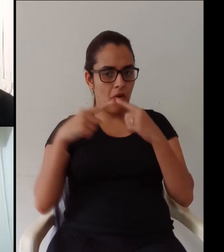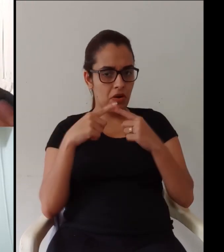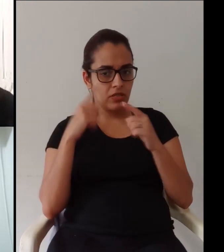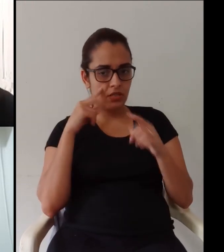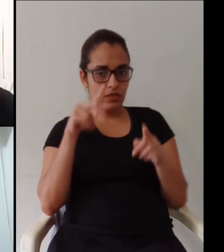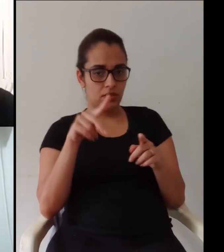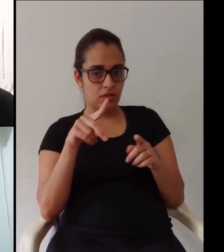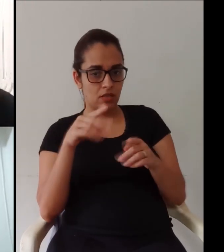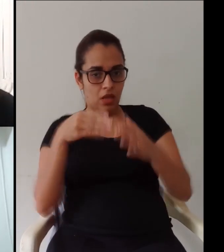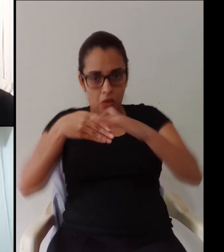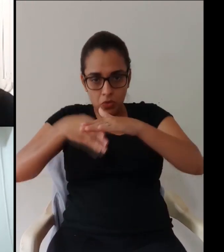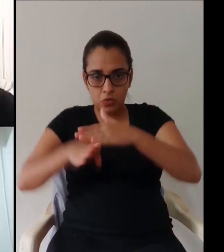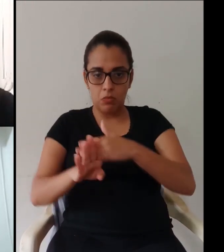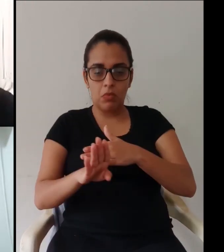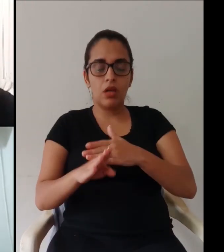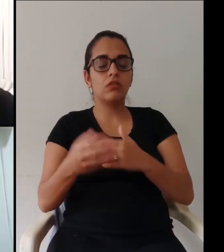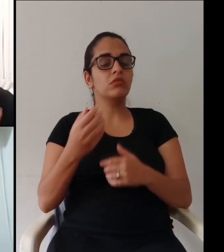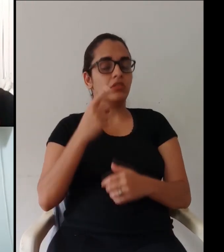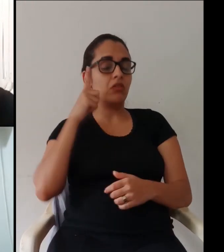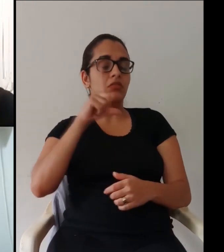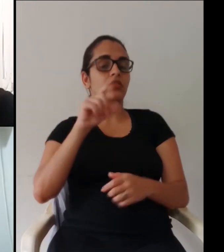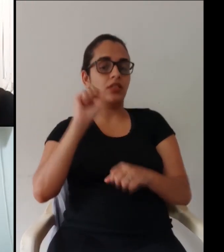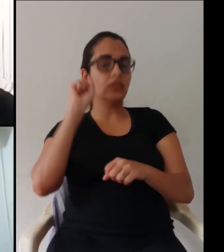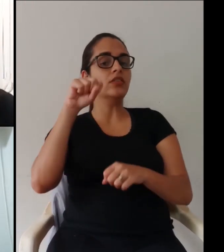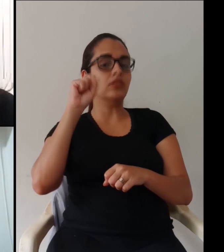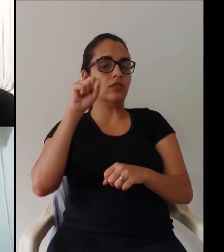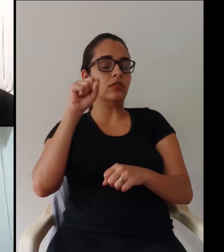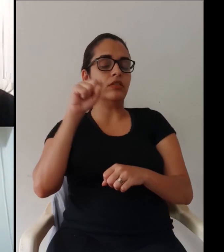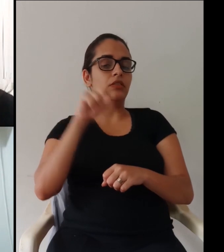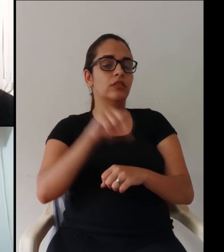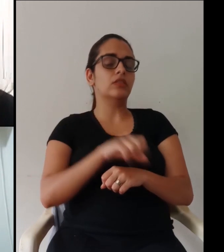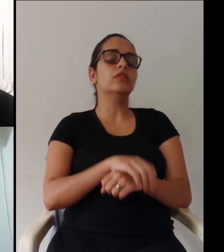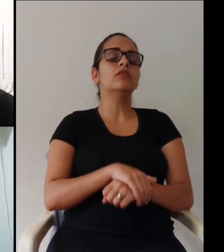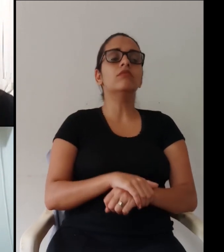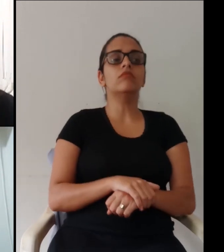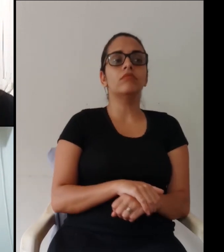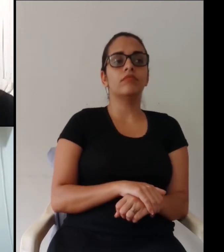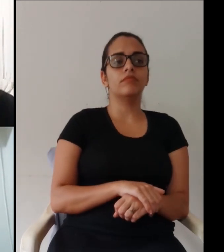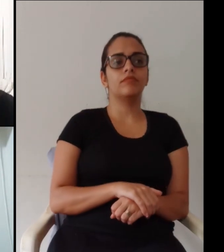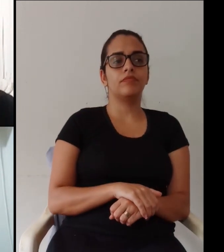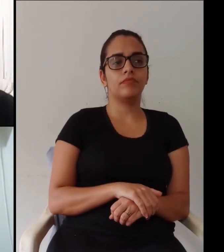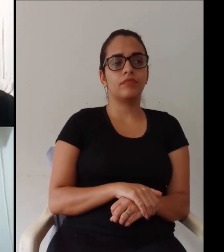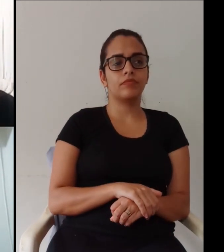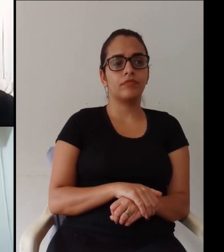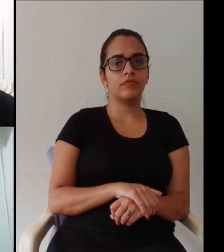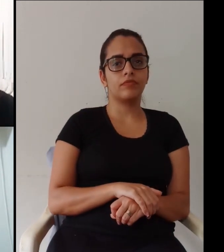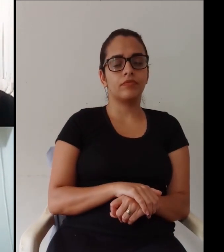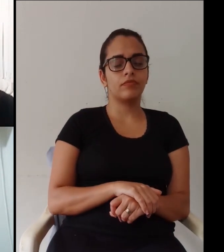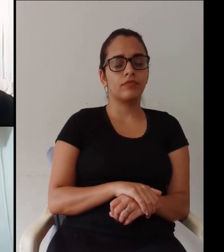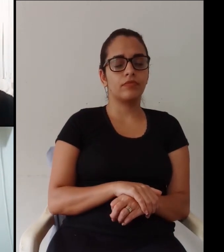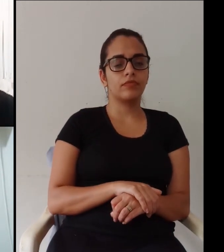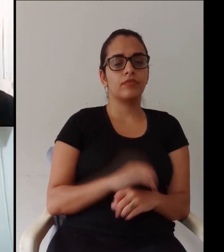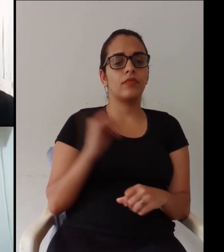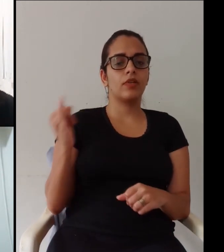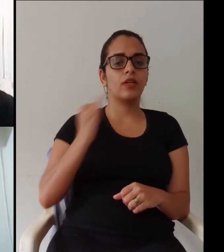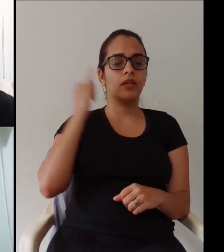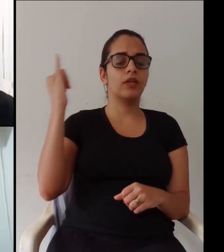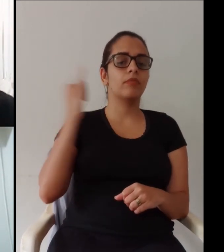difícil só a primeira vez você olha parece um monte de coisa depois que você se familiariza coisa com dois